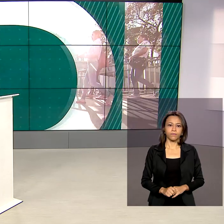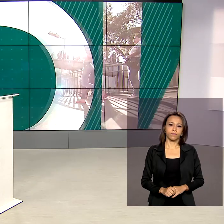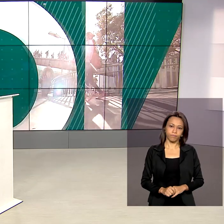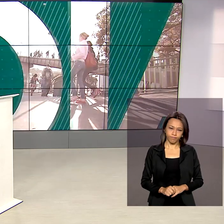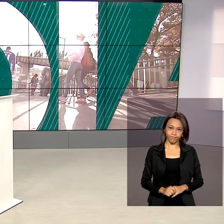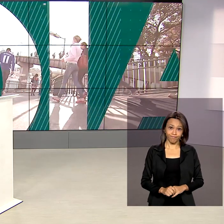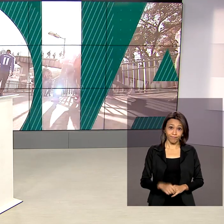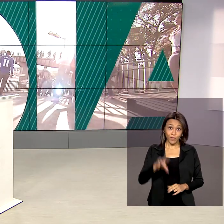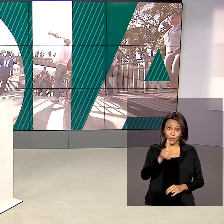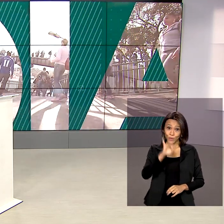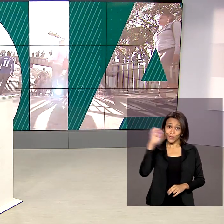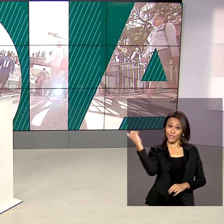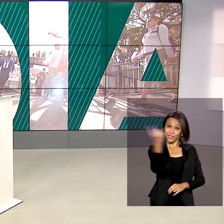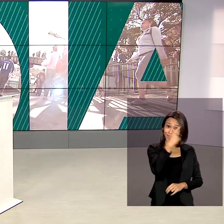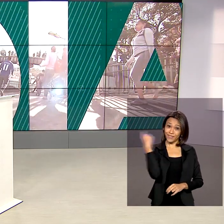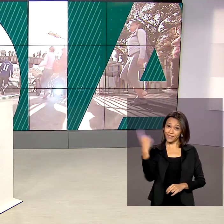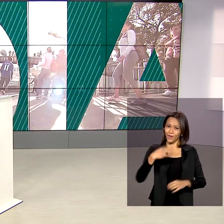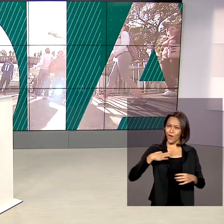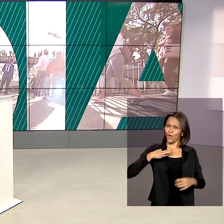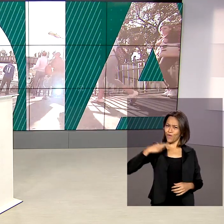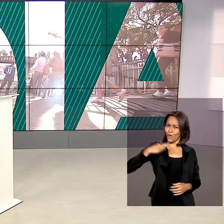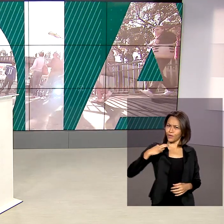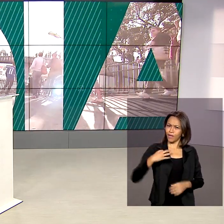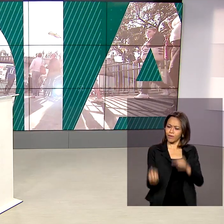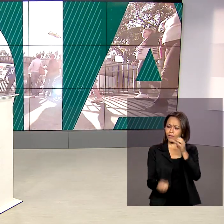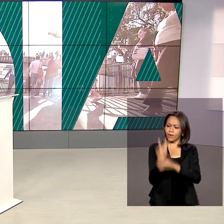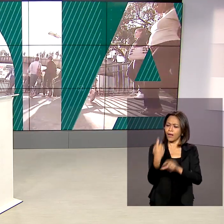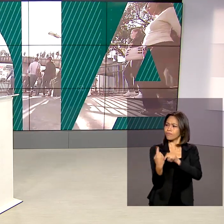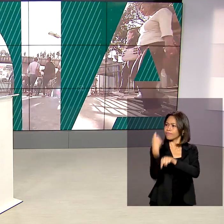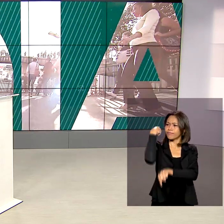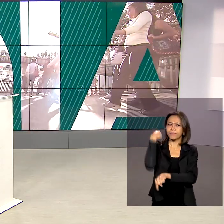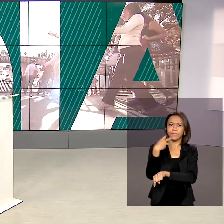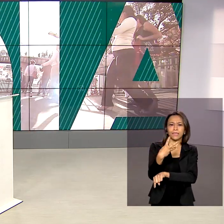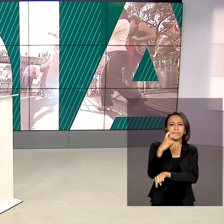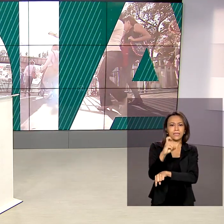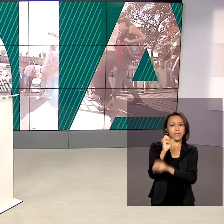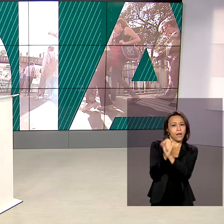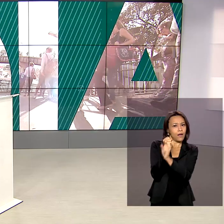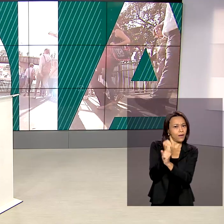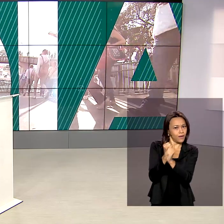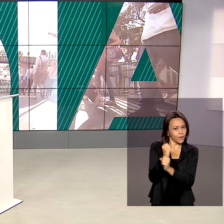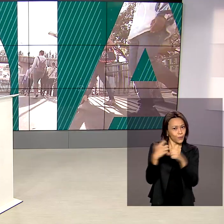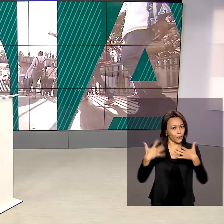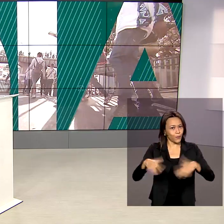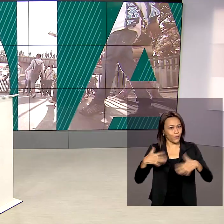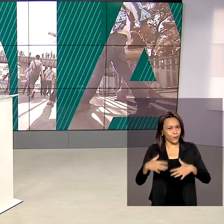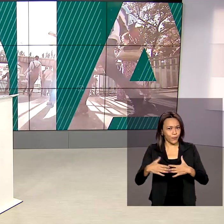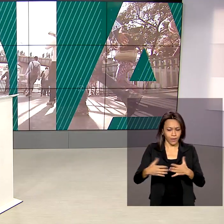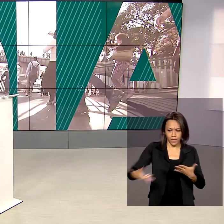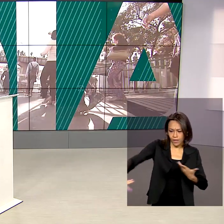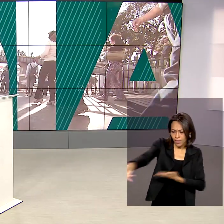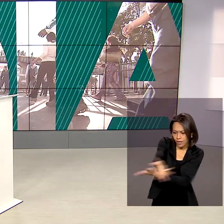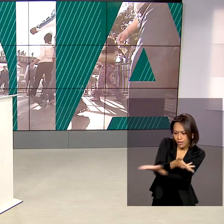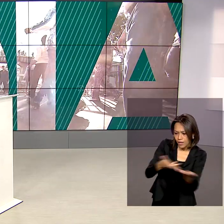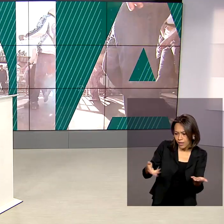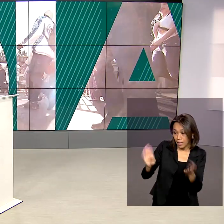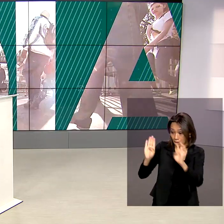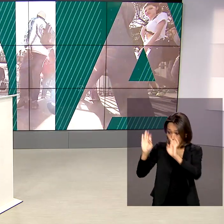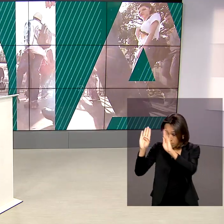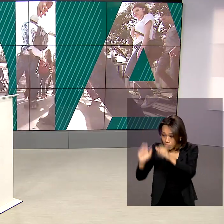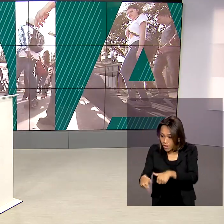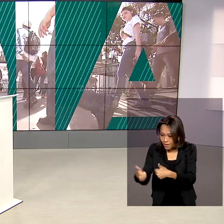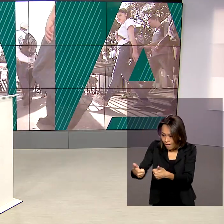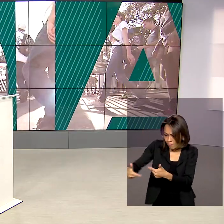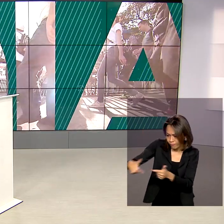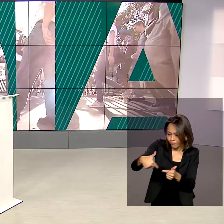O Dia Nacional do Voluntariado foi criado há 35 anos e para fazer a ponte entre quem quer fazer o bem e quem precisa,